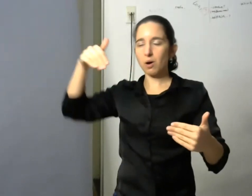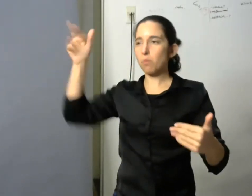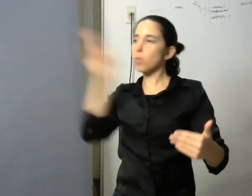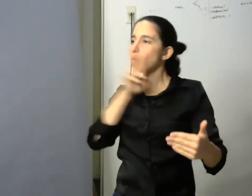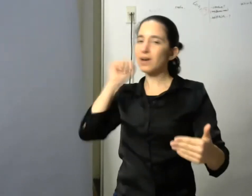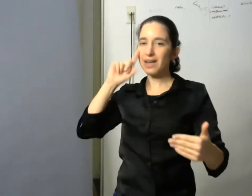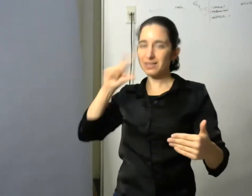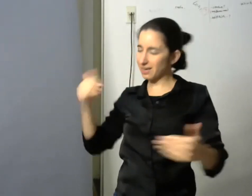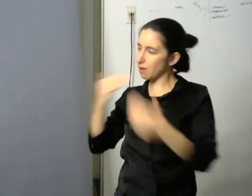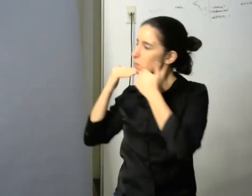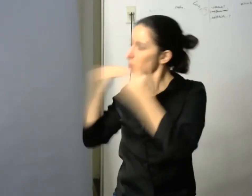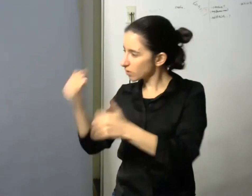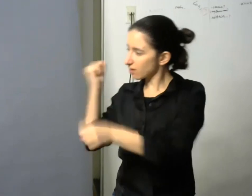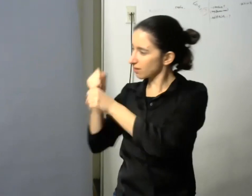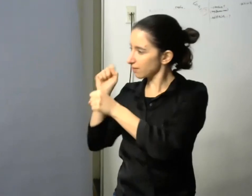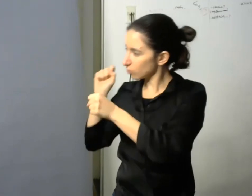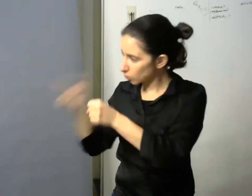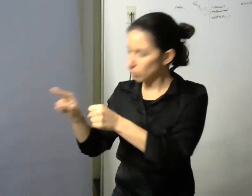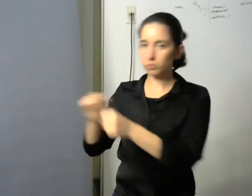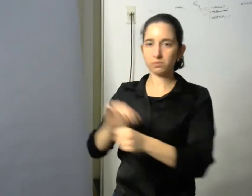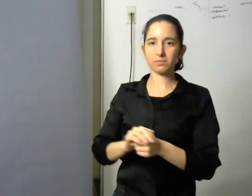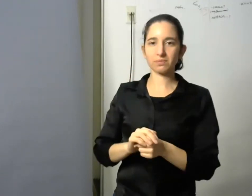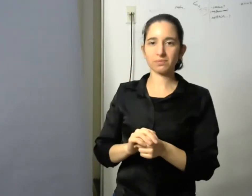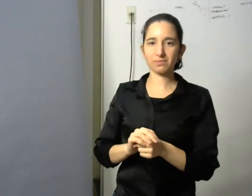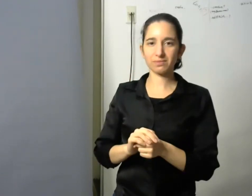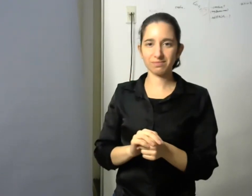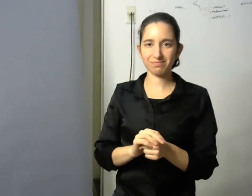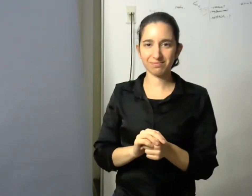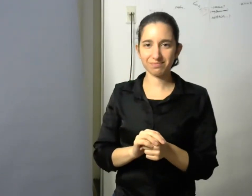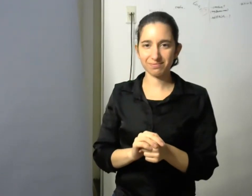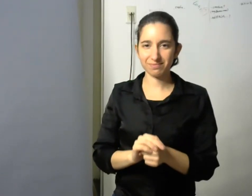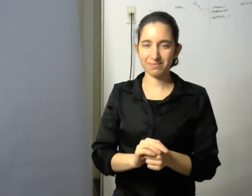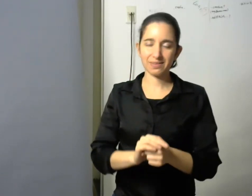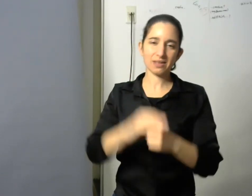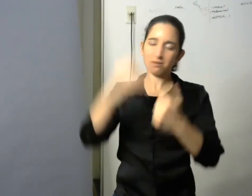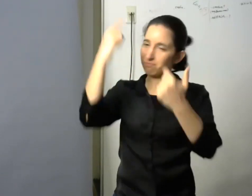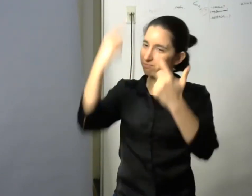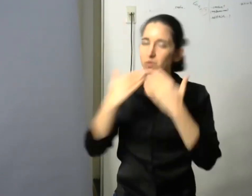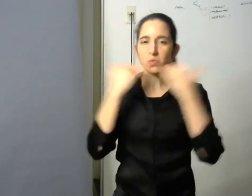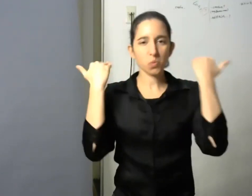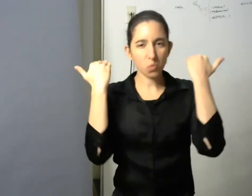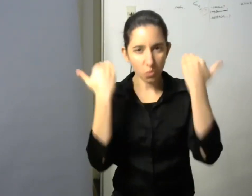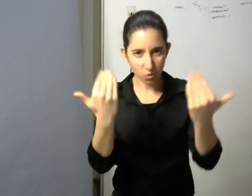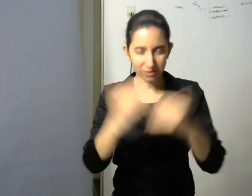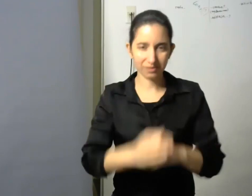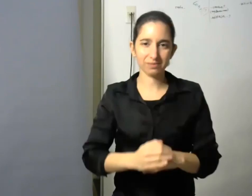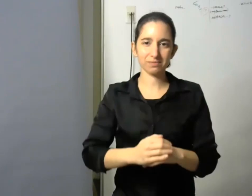esto así que mi más grato agradecimiento de haber podido irme y